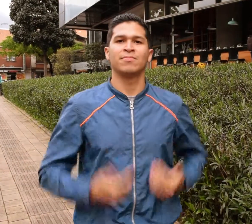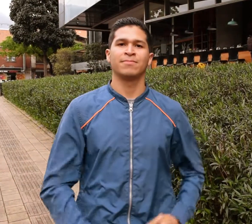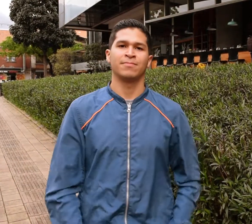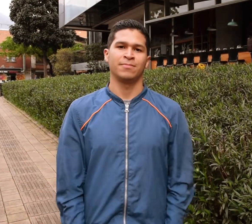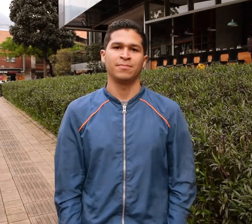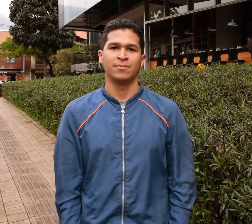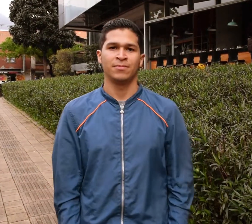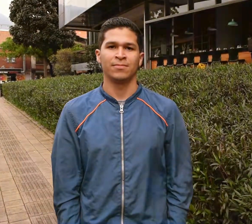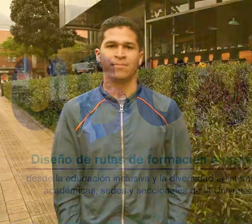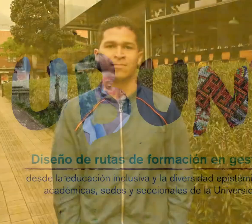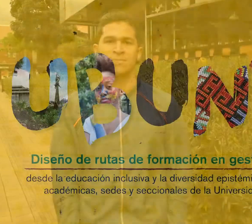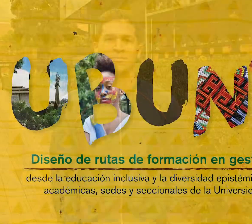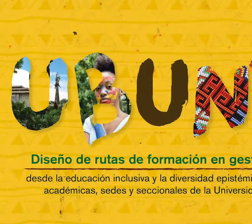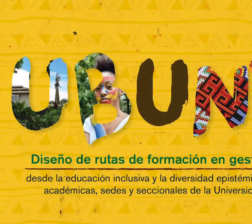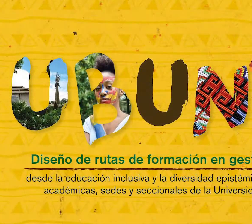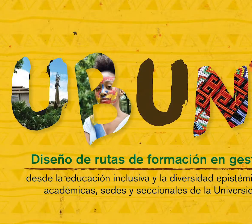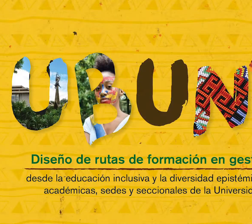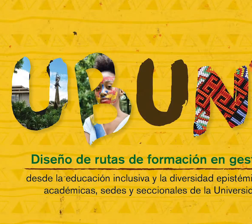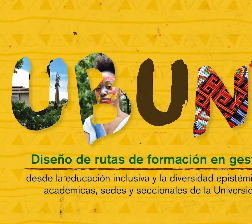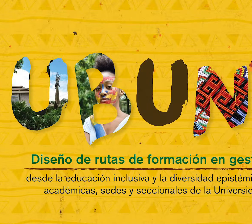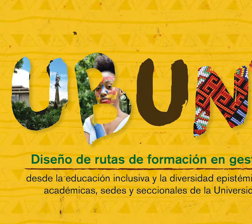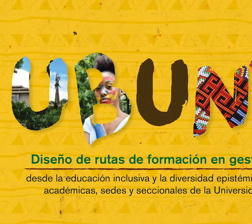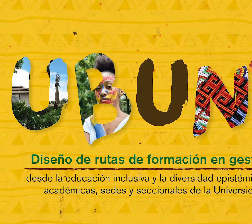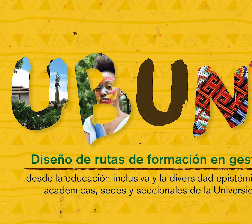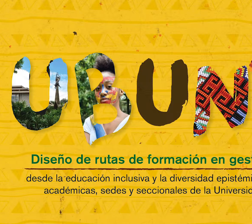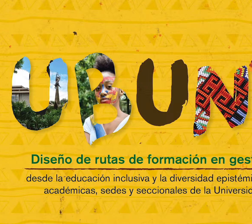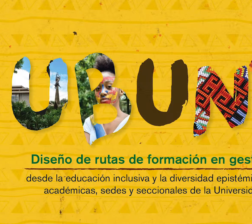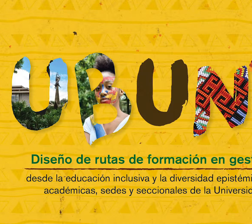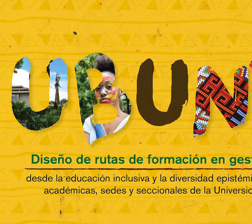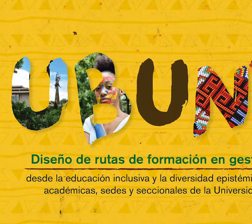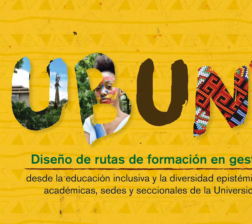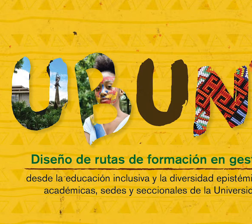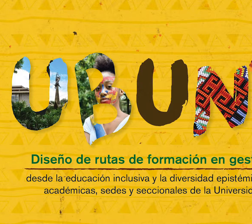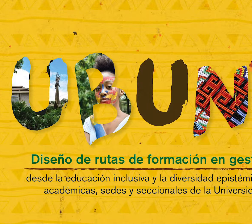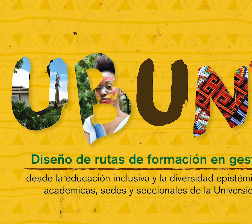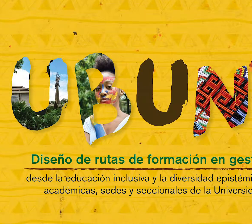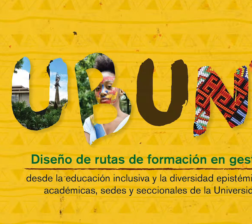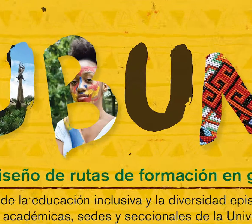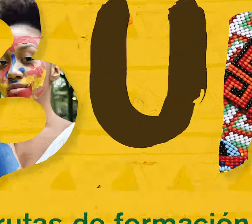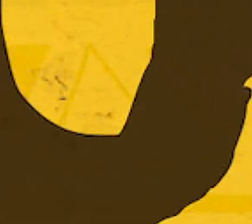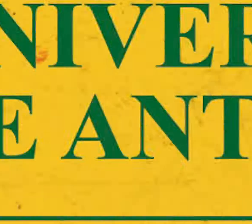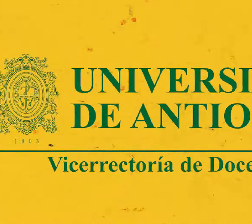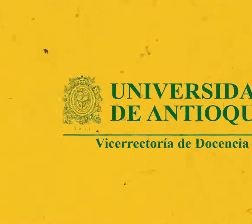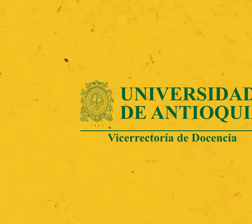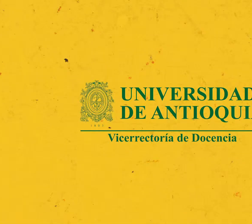Tejer el canasto de Un canasto de